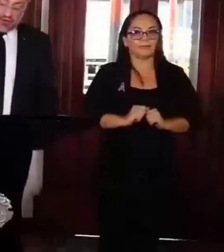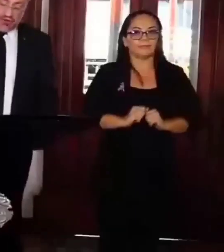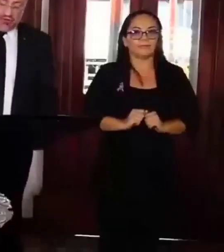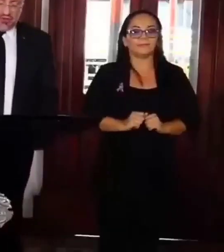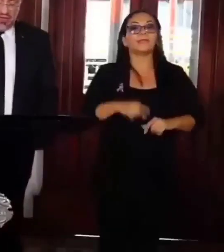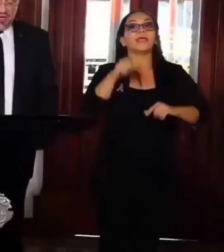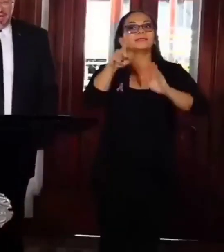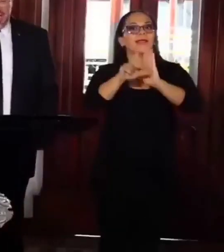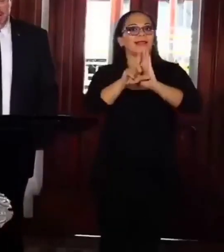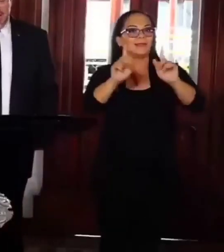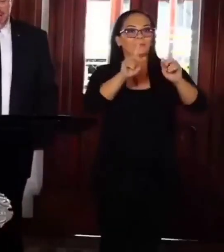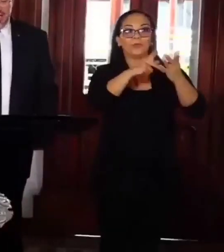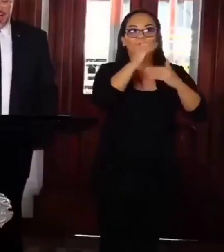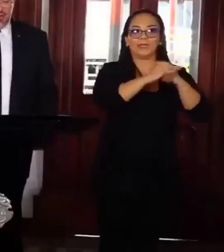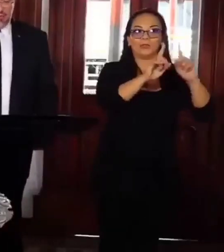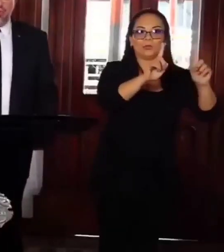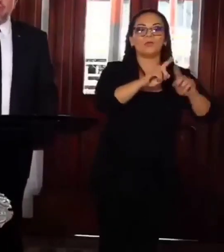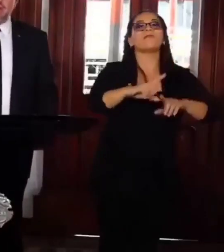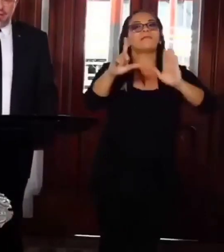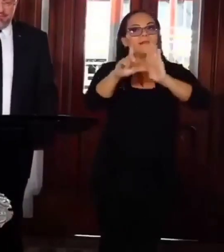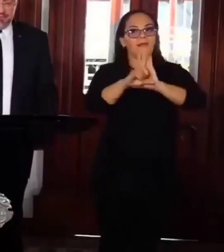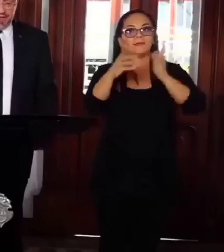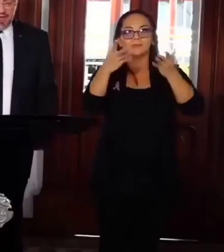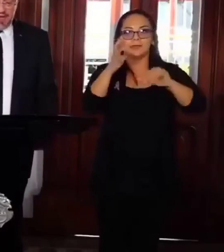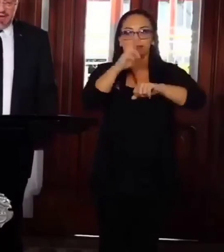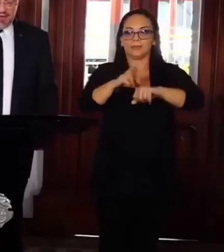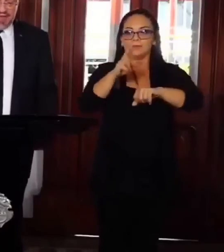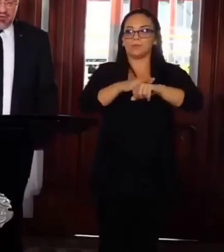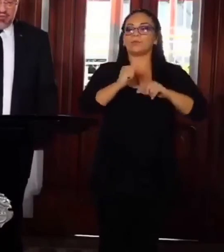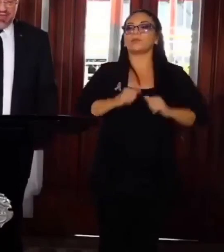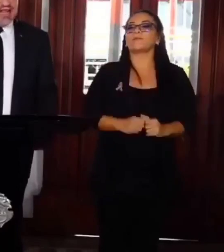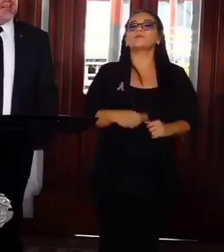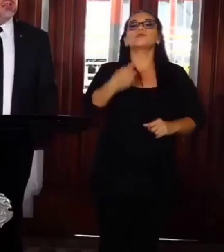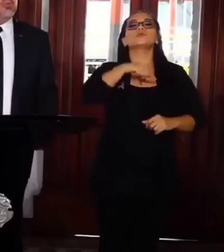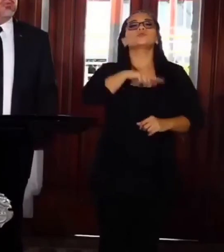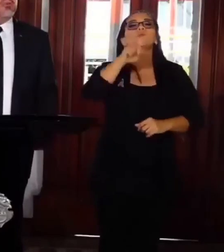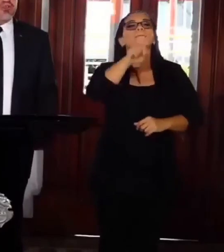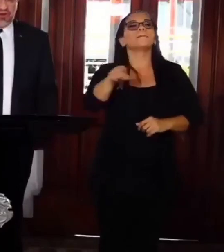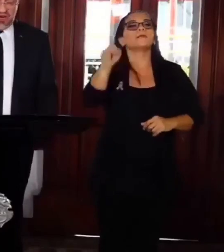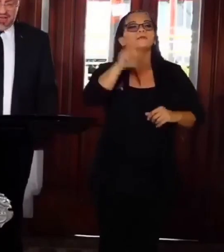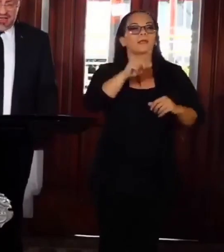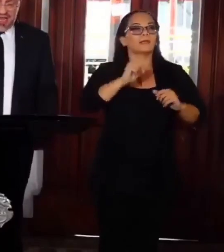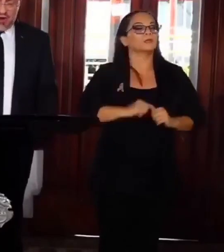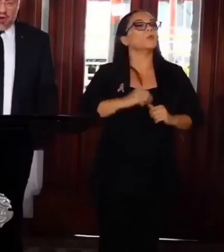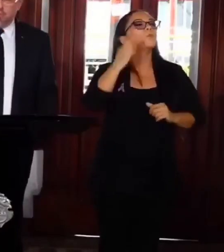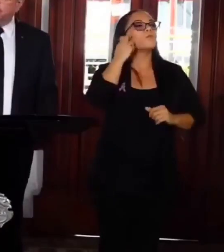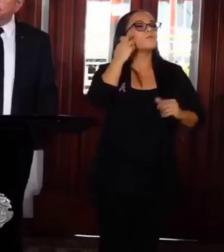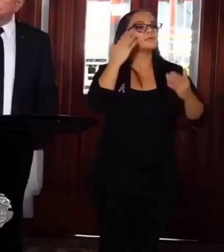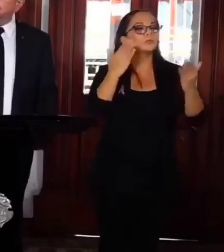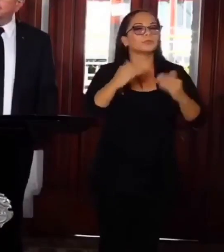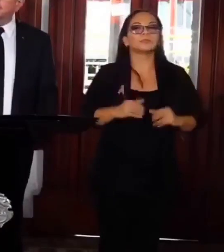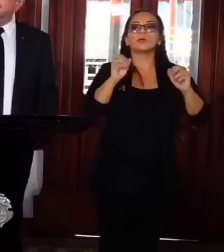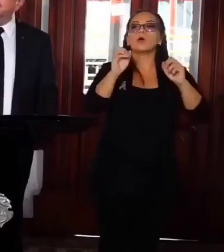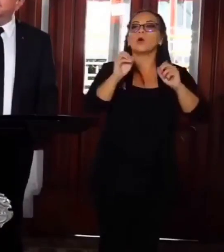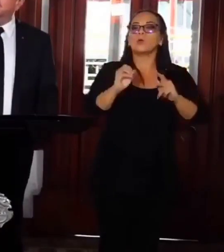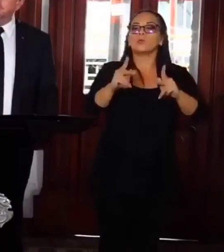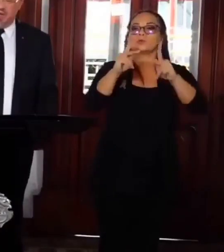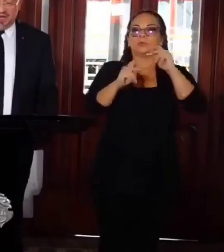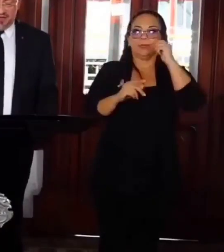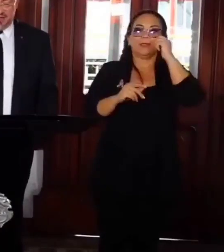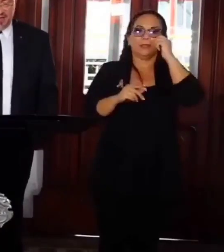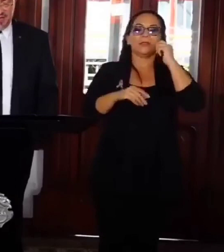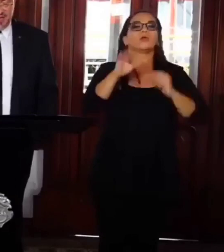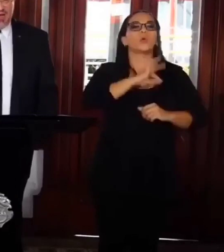ley, perdón, de la República, la estamos vetando por razones de oportunidad y